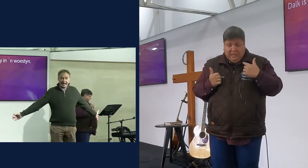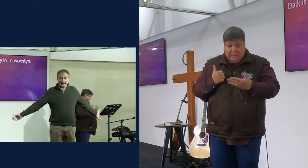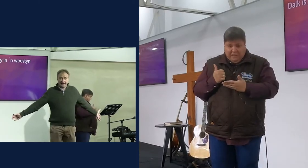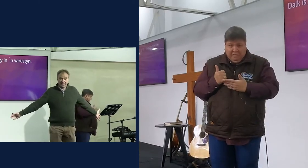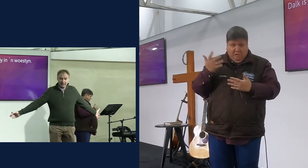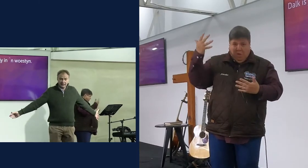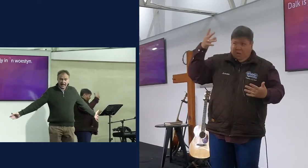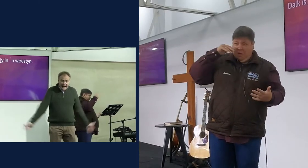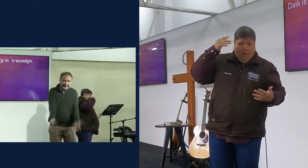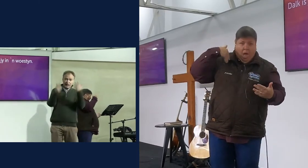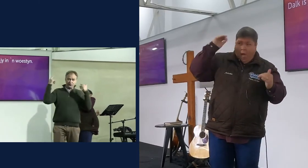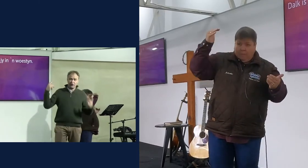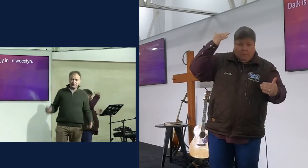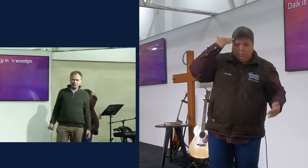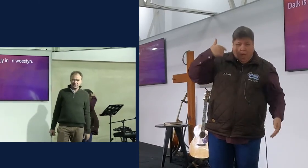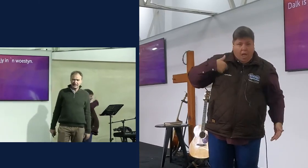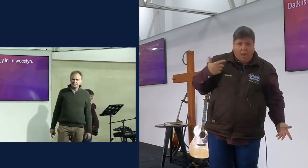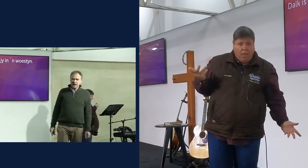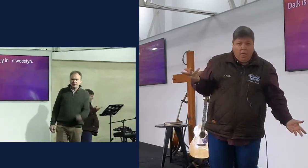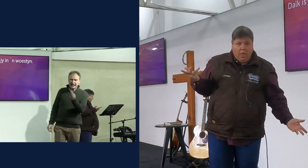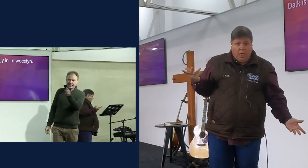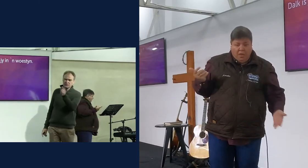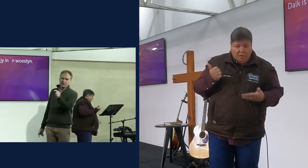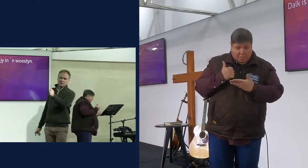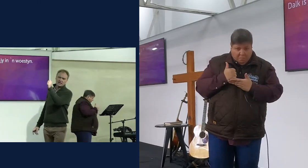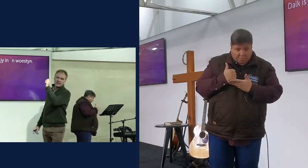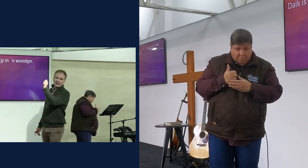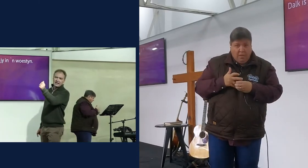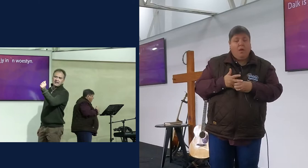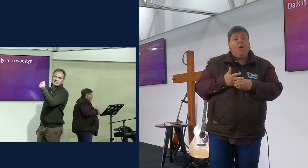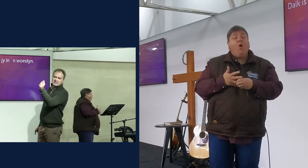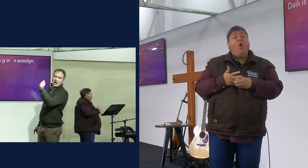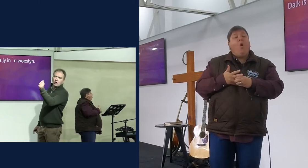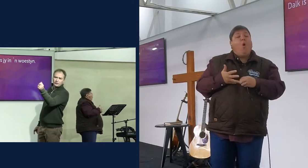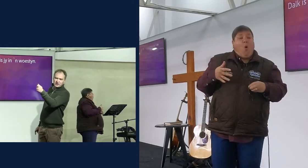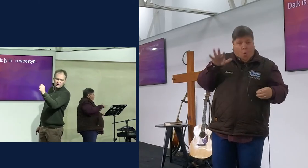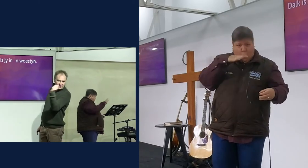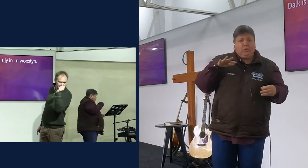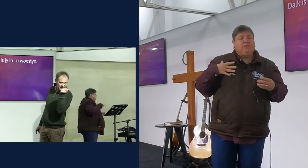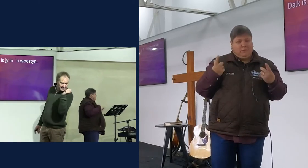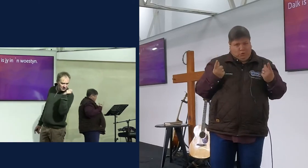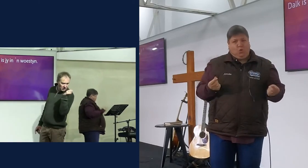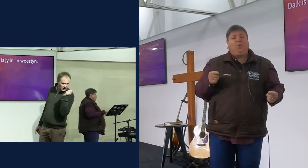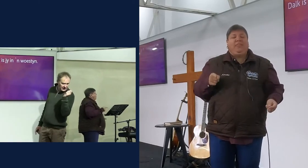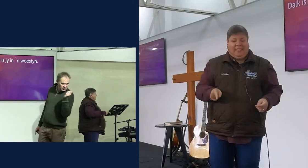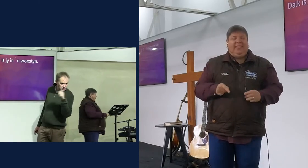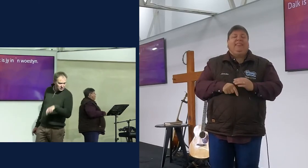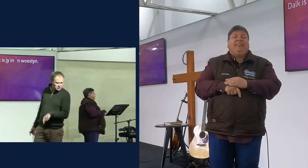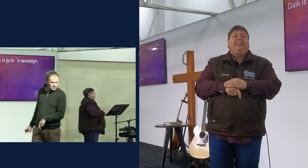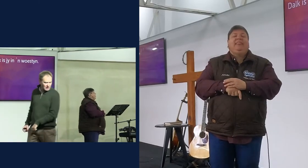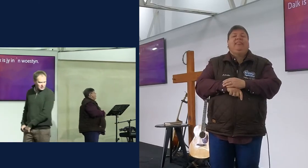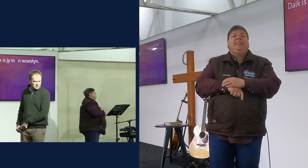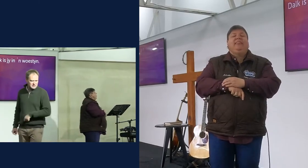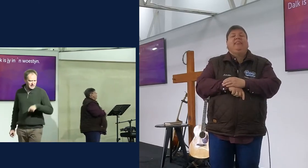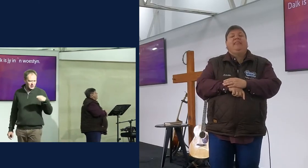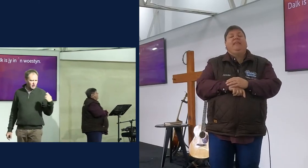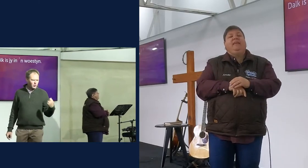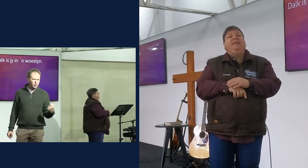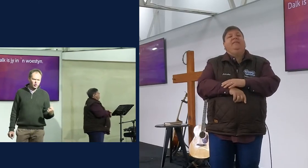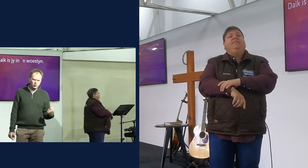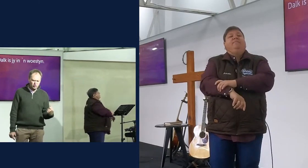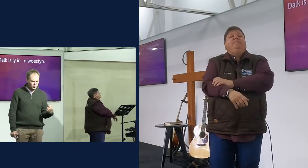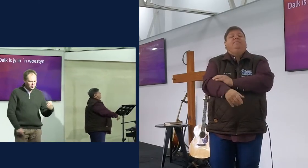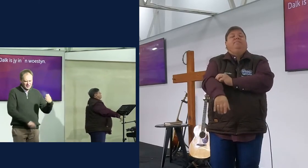dank wat ek krijg, ek het nie gevraai hiervoor nie, en betekker speel ons hierdie, hierdie slagofferkaart, hierdie victimkaart nie, ons speel om so makkelijk, om te sê,